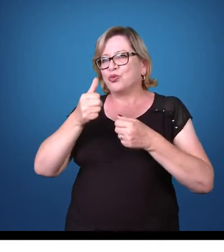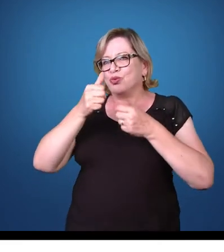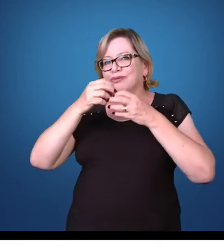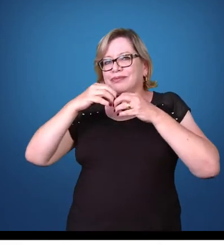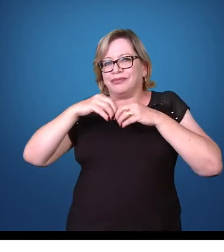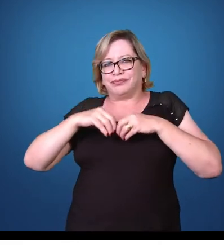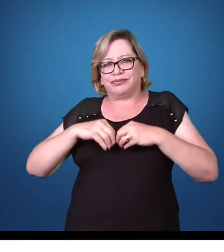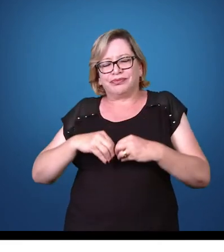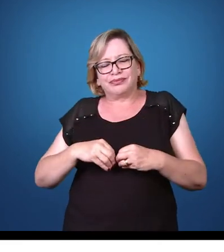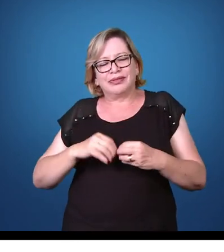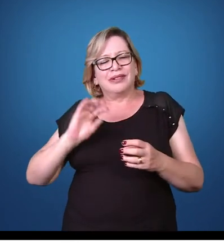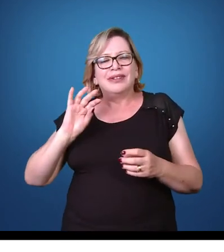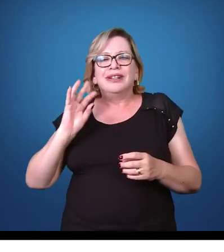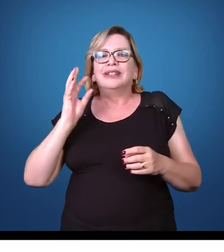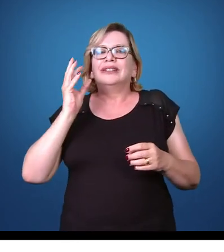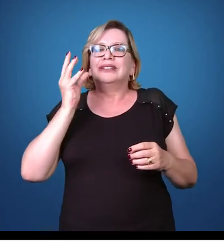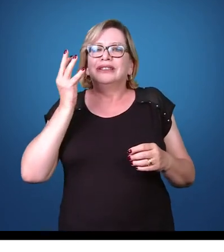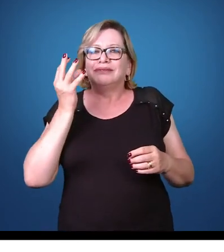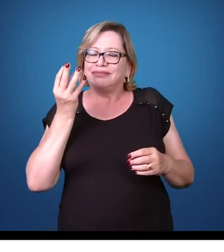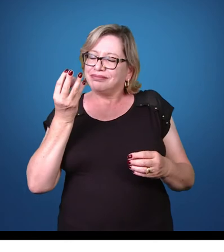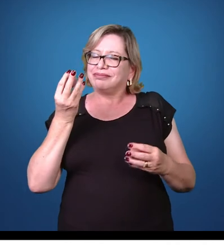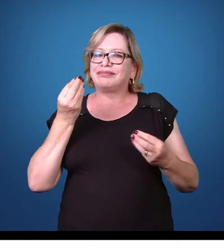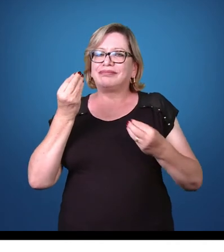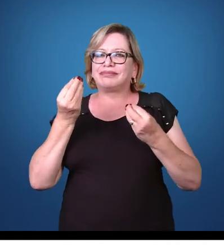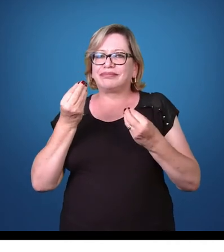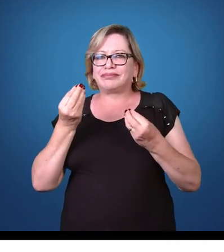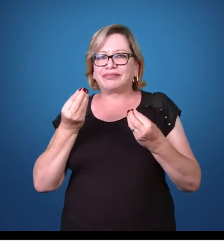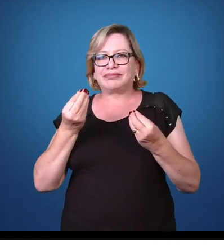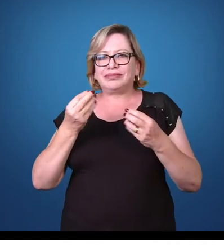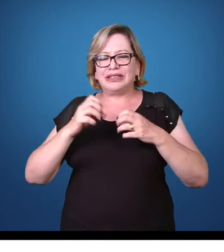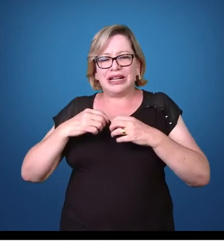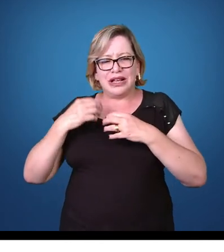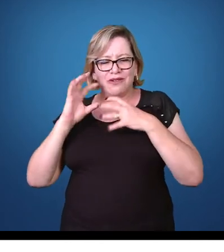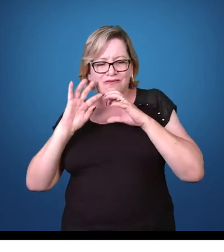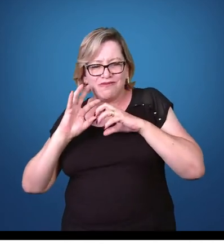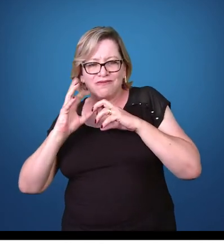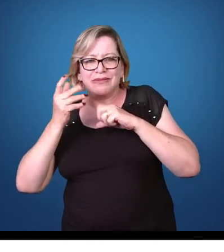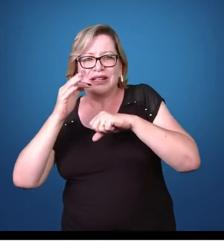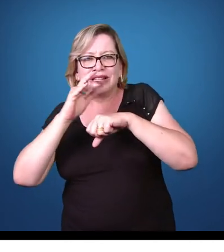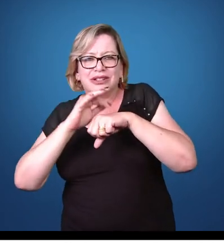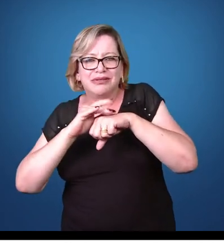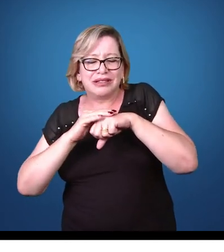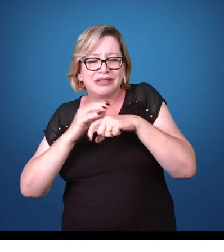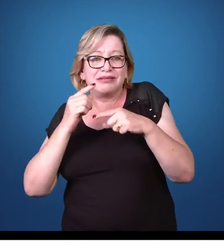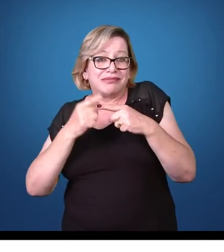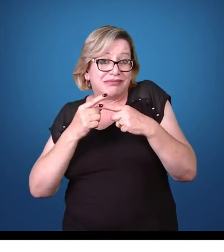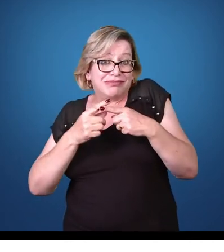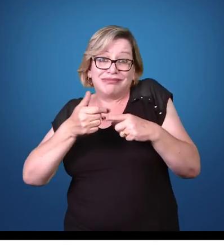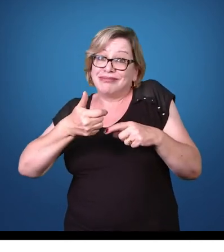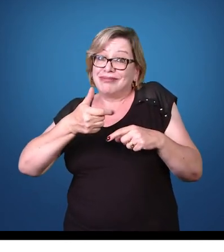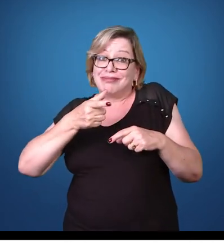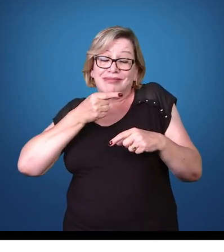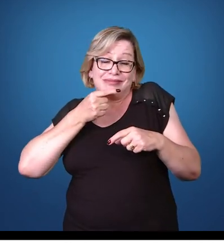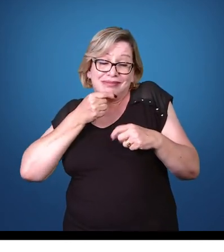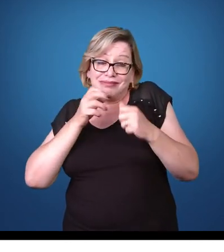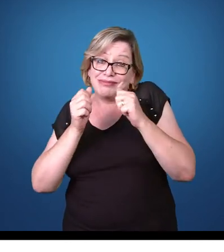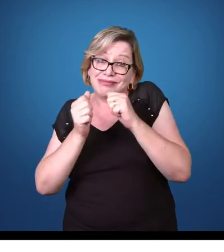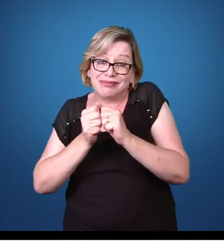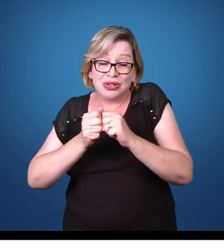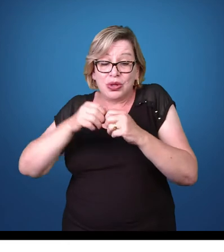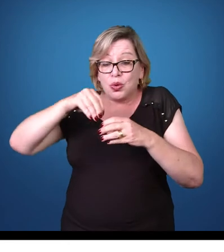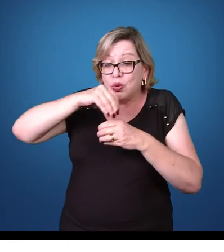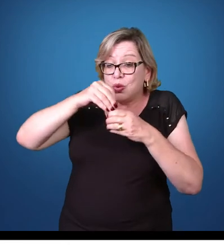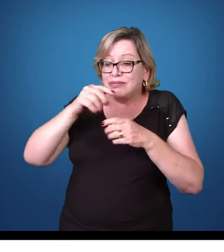Então, a contaminação, a infecção ocorre pela ingestão desses cistos junto a água e